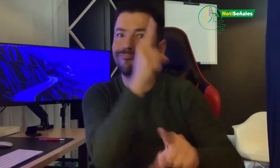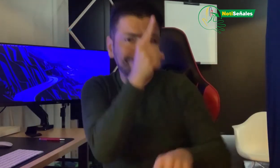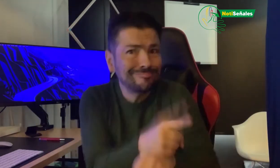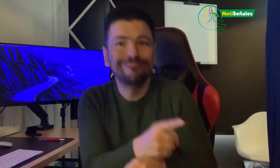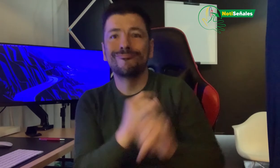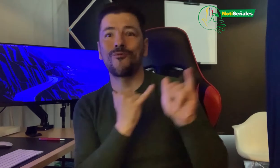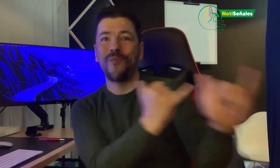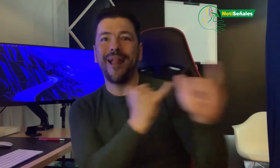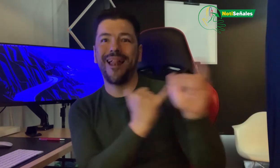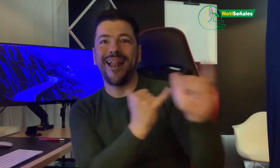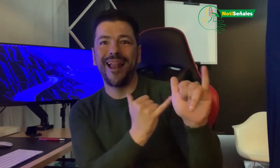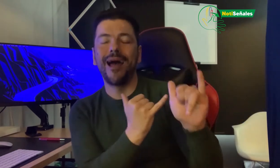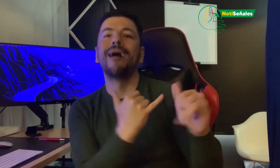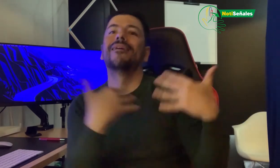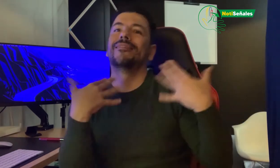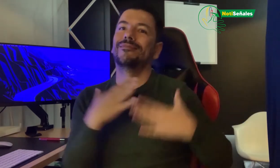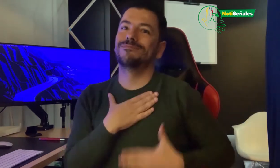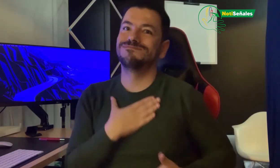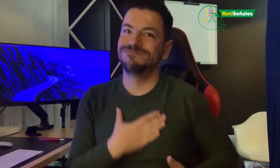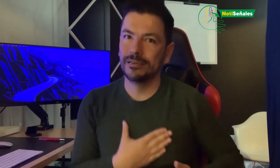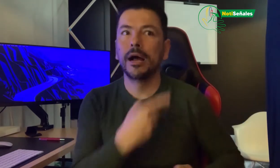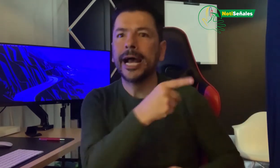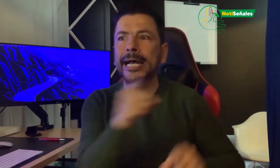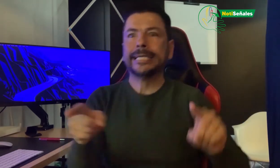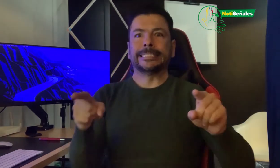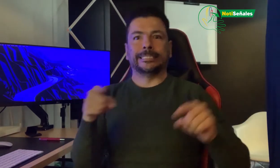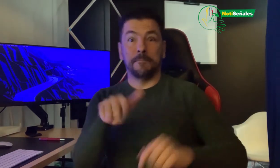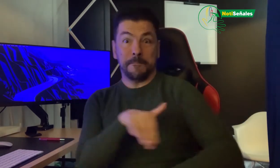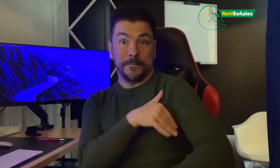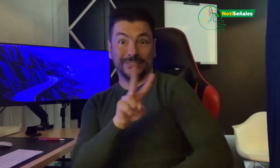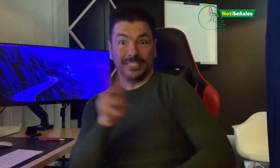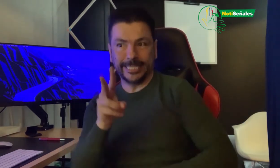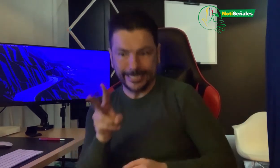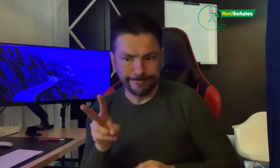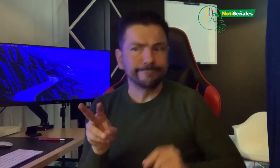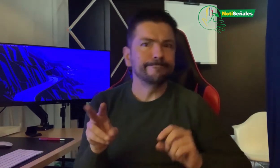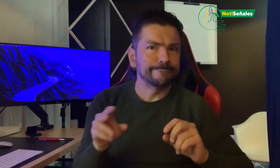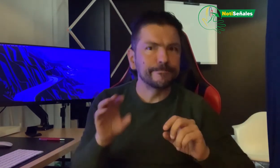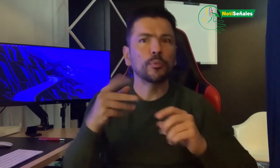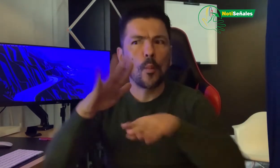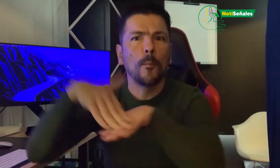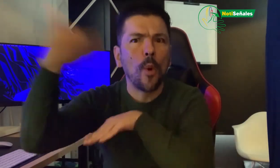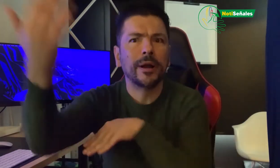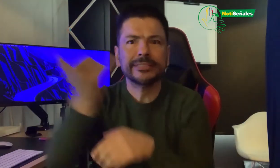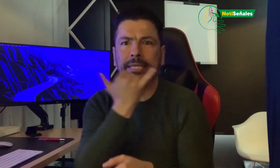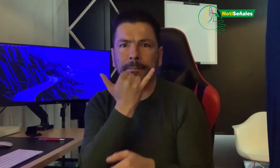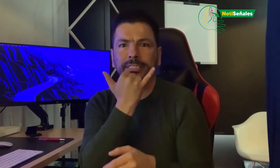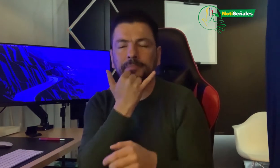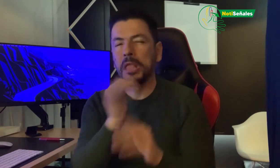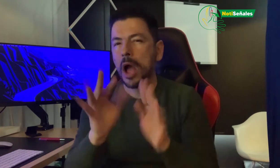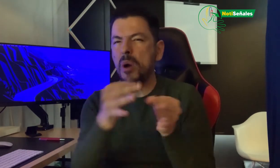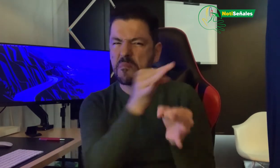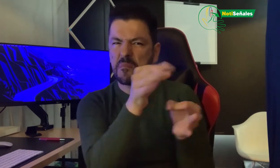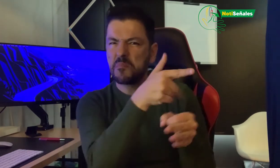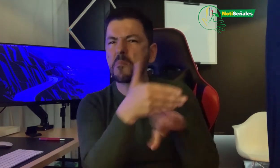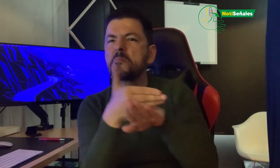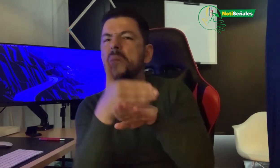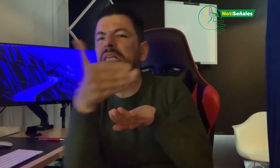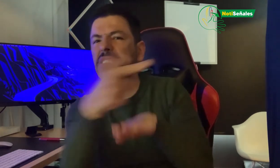misma posición que nosotros. El viceministro dijo que pues más adelante íbamos a ver qué pasaba, pues ya después Sandra va a dar